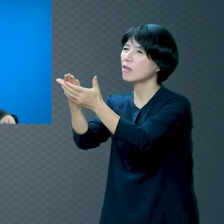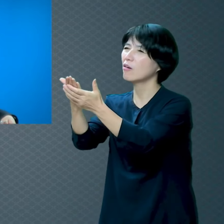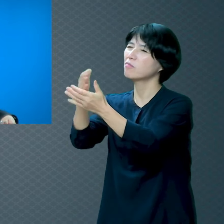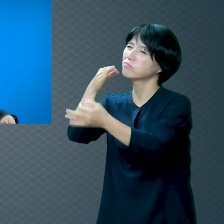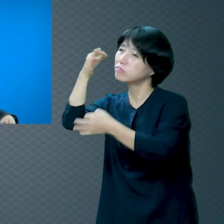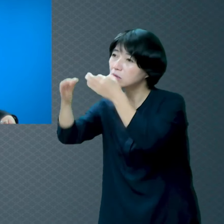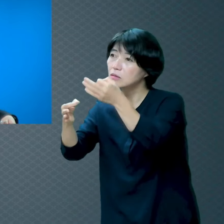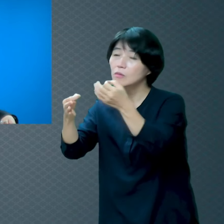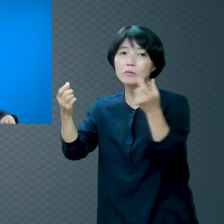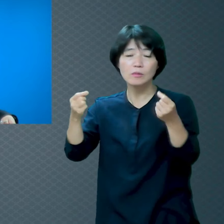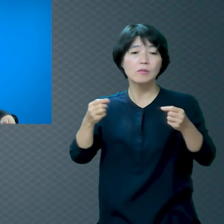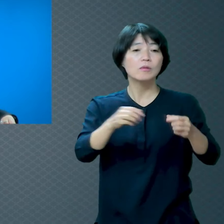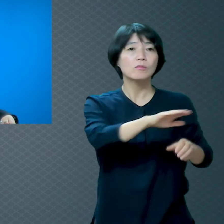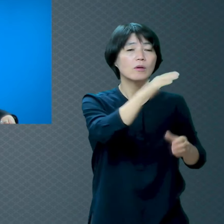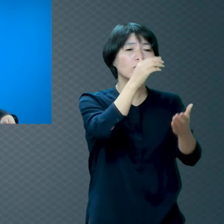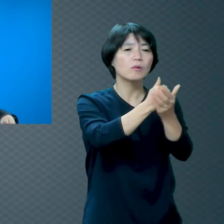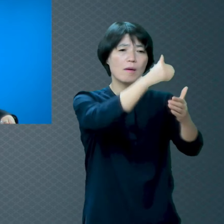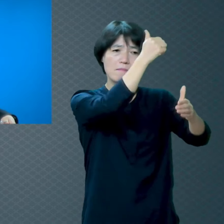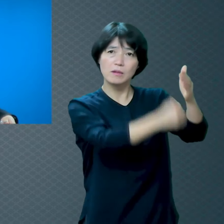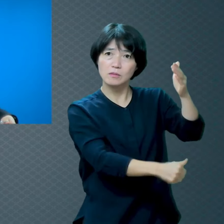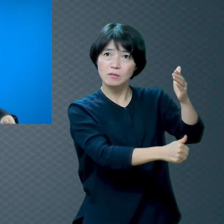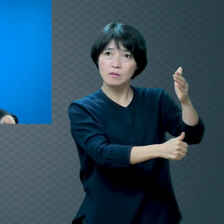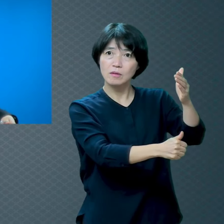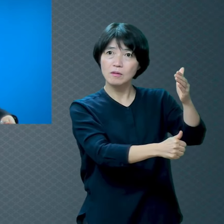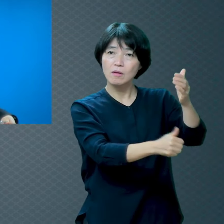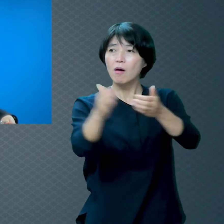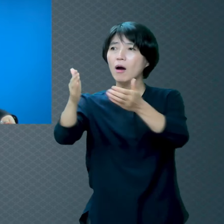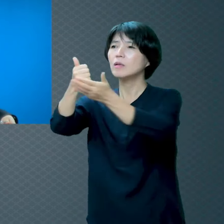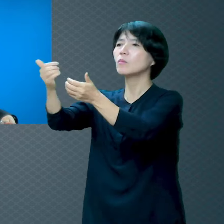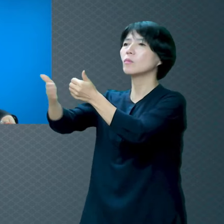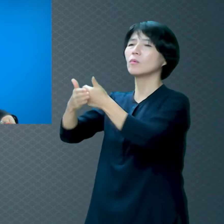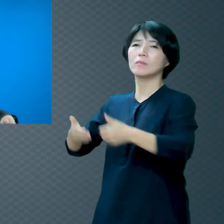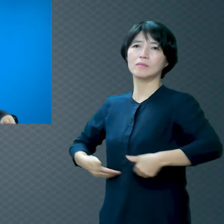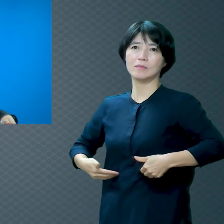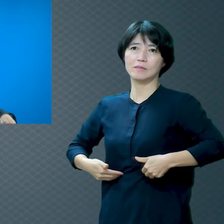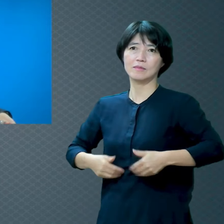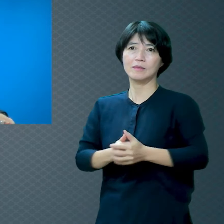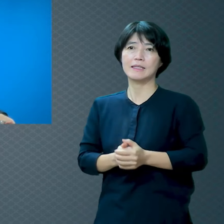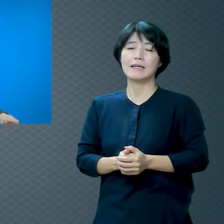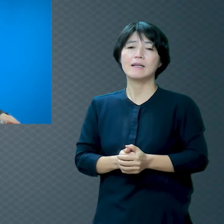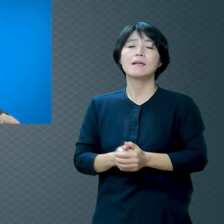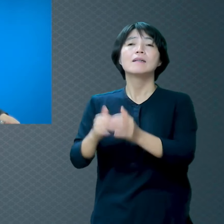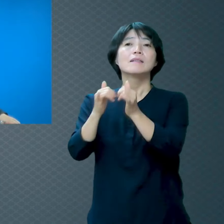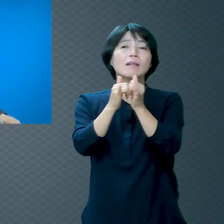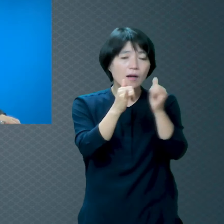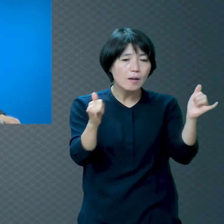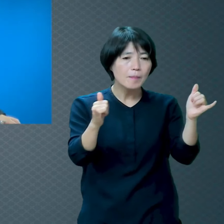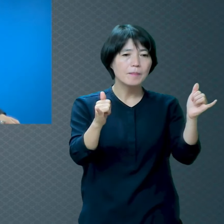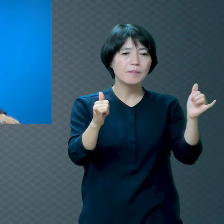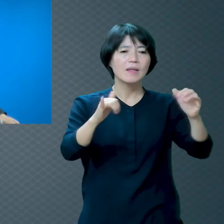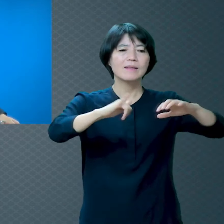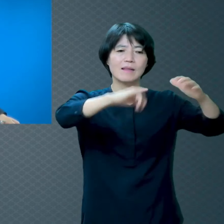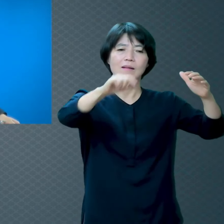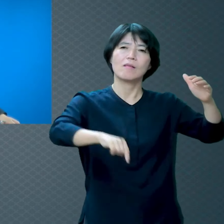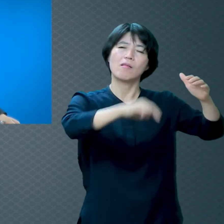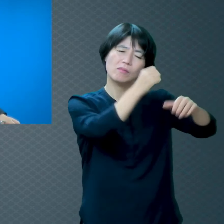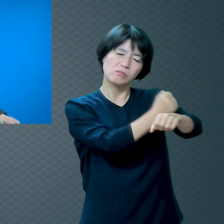우리 하나님 필요하지 않습니까? 좀 마음이 행복하게 사람이 해아래서 수고하는